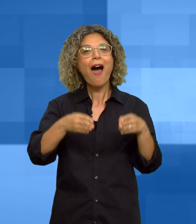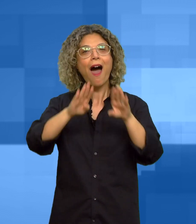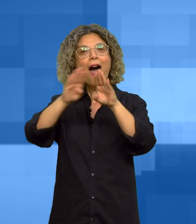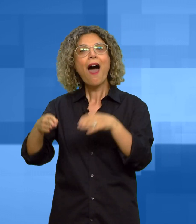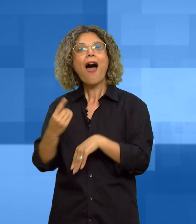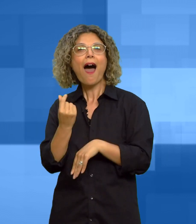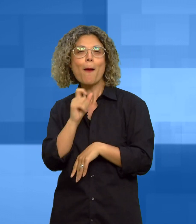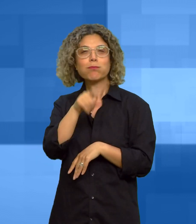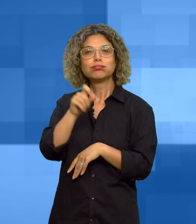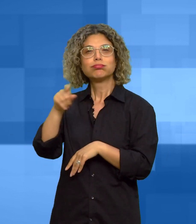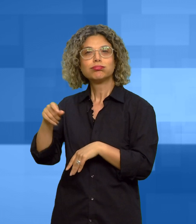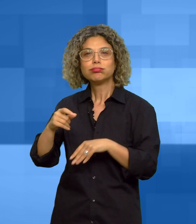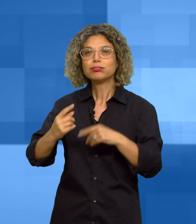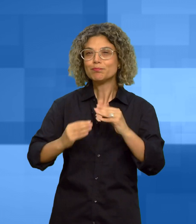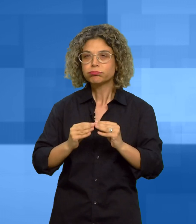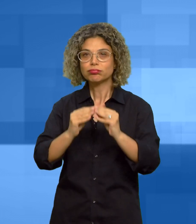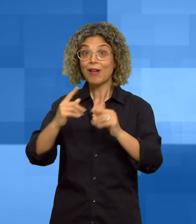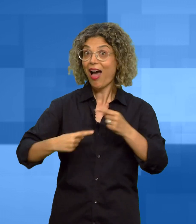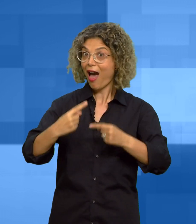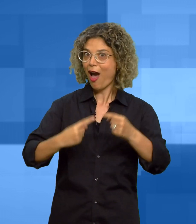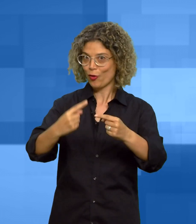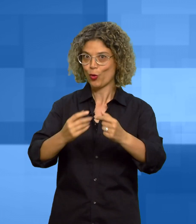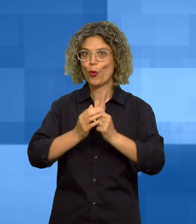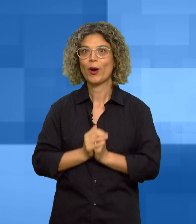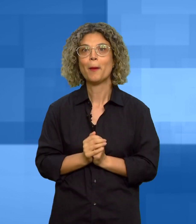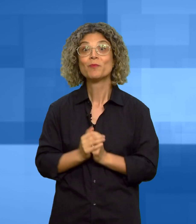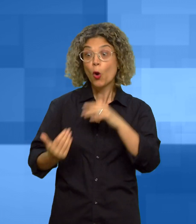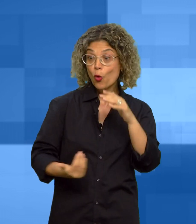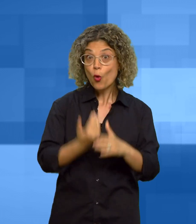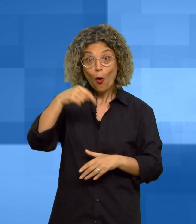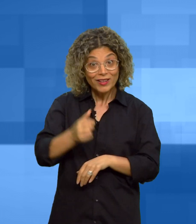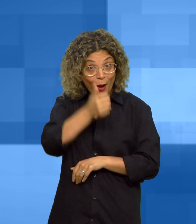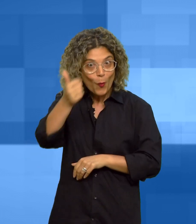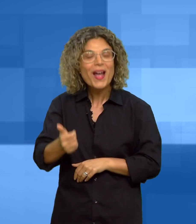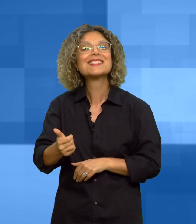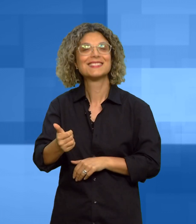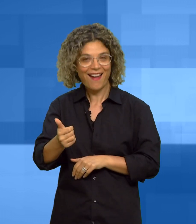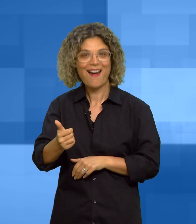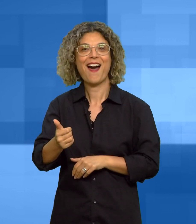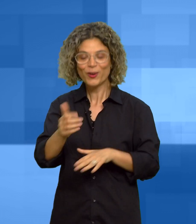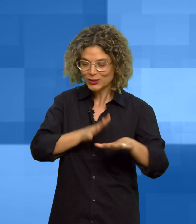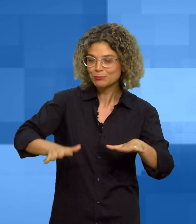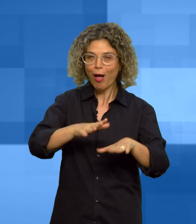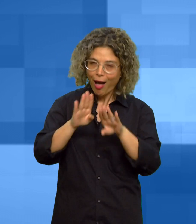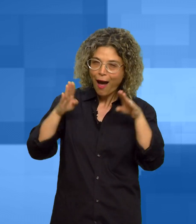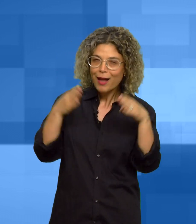installando le colonnine per il pagamento della sosta. Novità della stagione è uno spazio